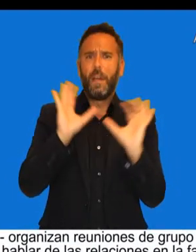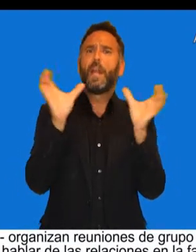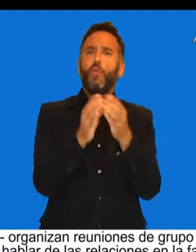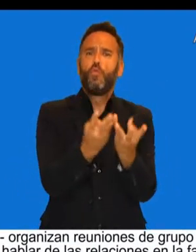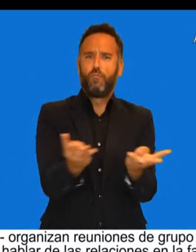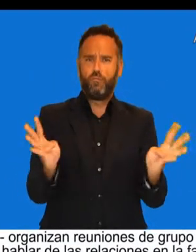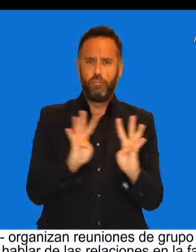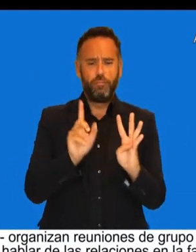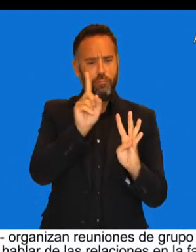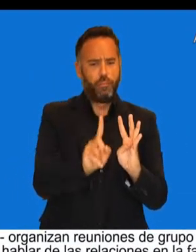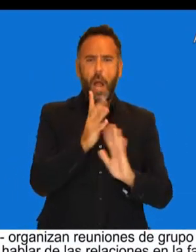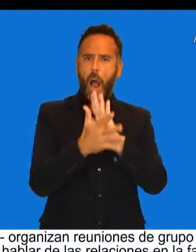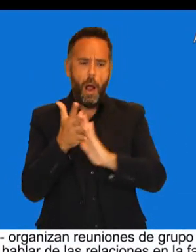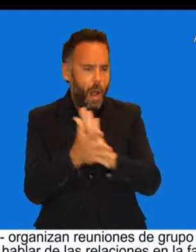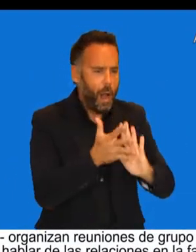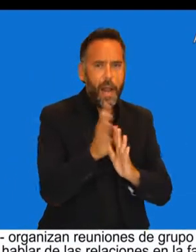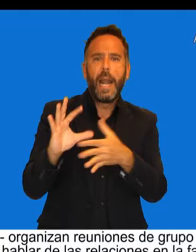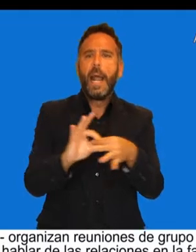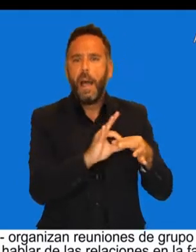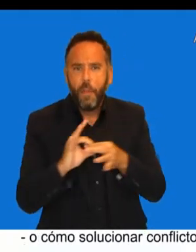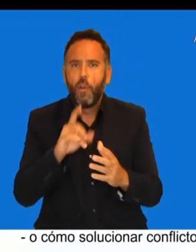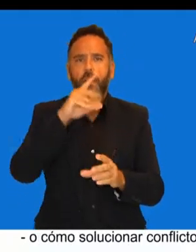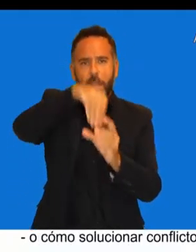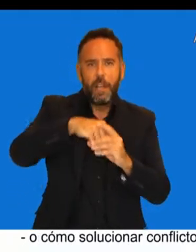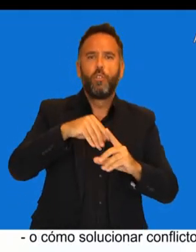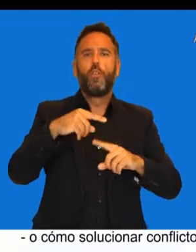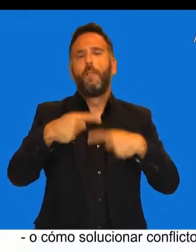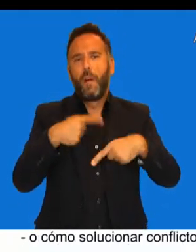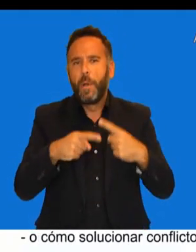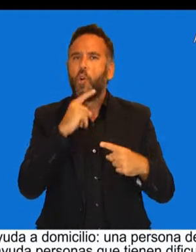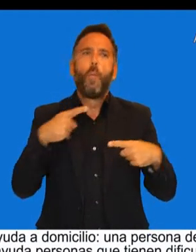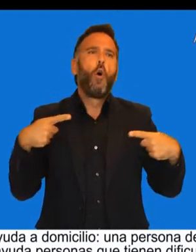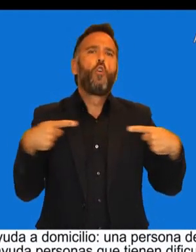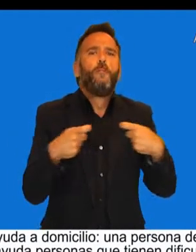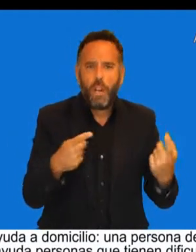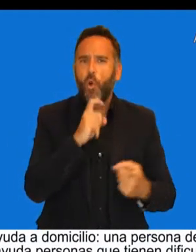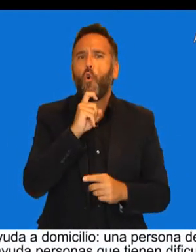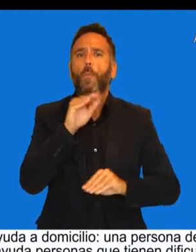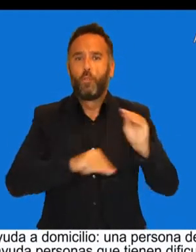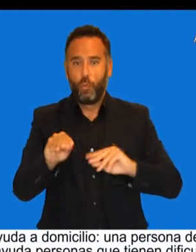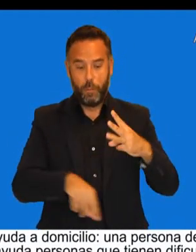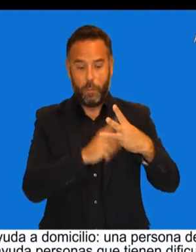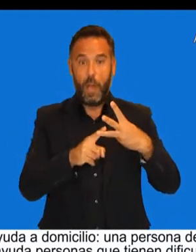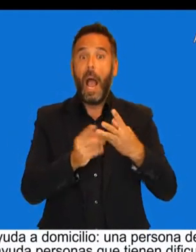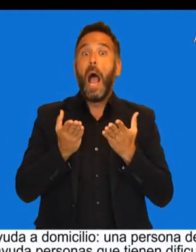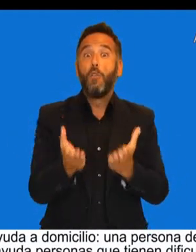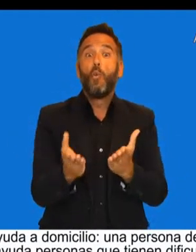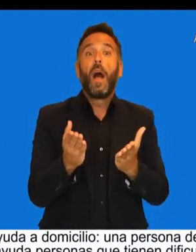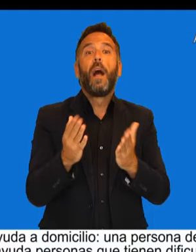...para hablar de las relaciones en la familia o cómo solucionar conflictos. Ayuda a domicilio. Una persona del Centro ayuda a